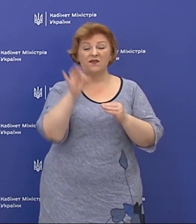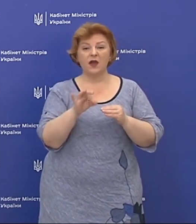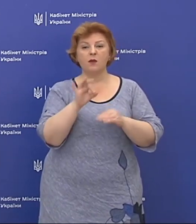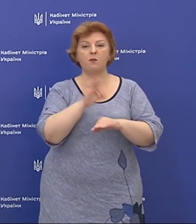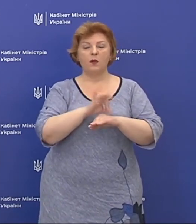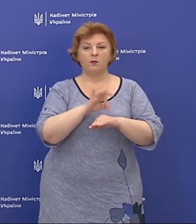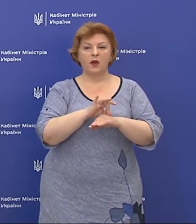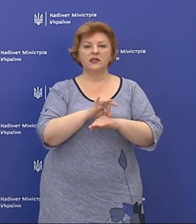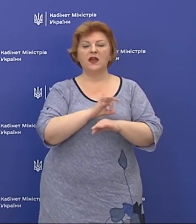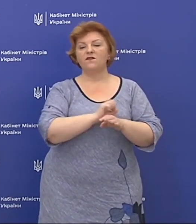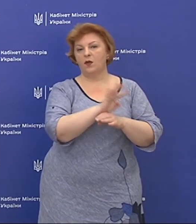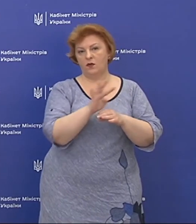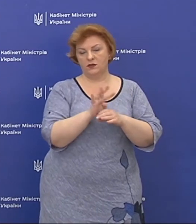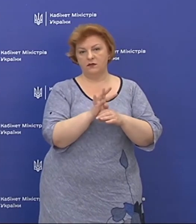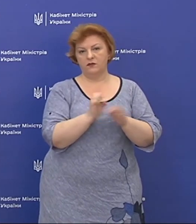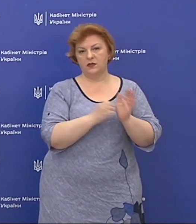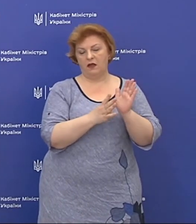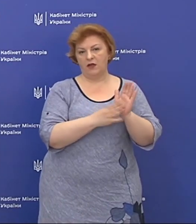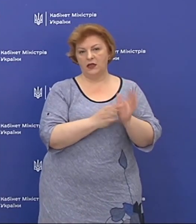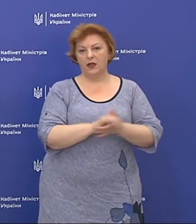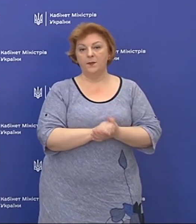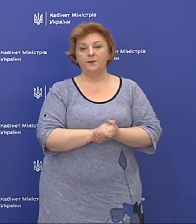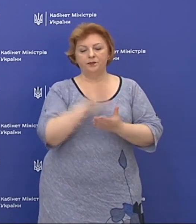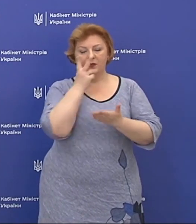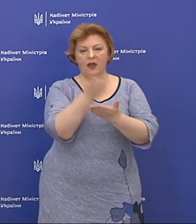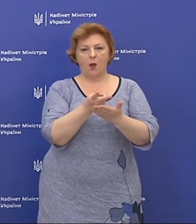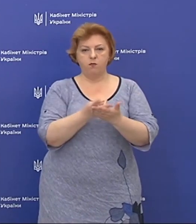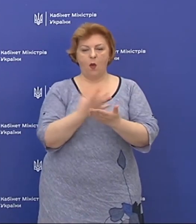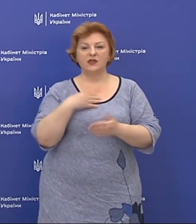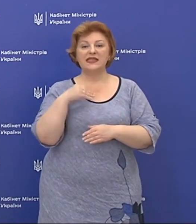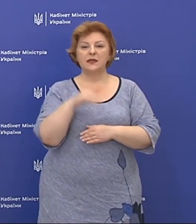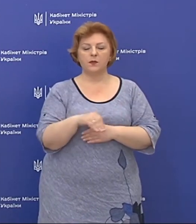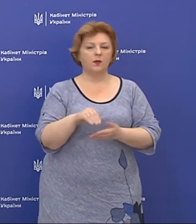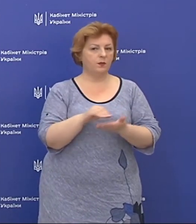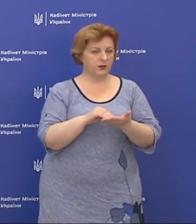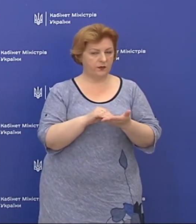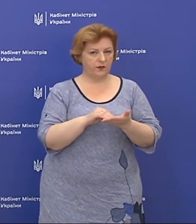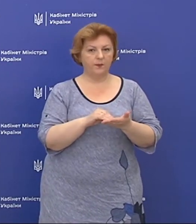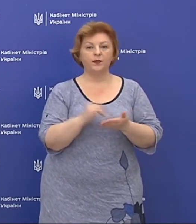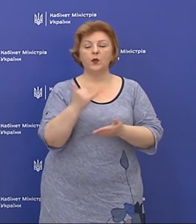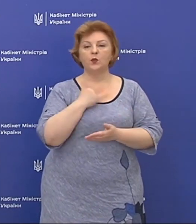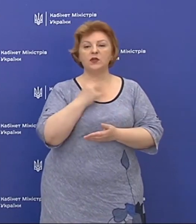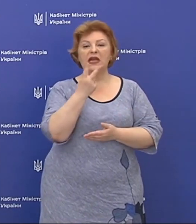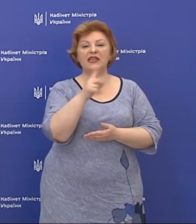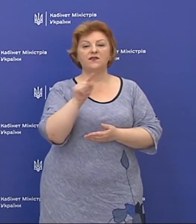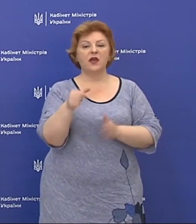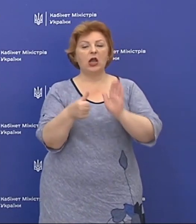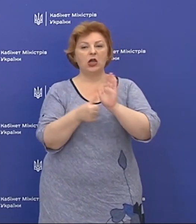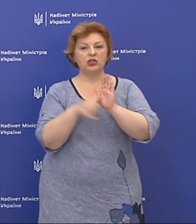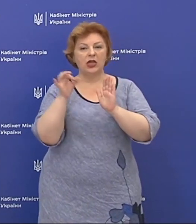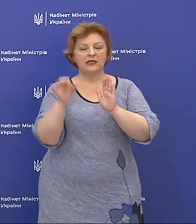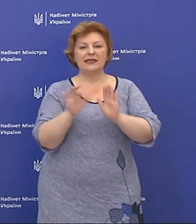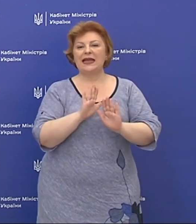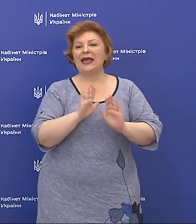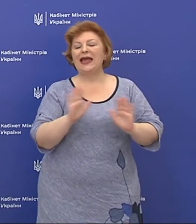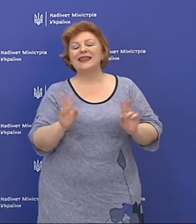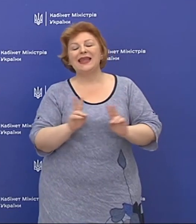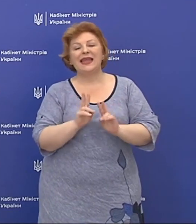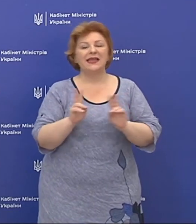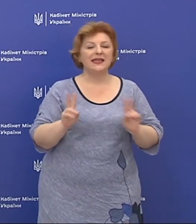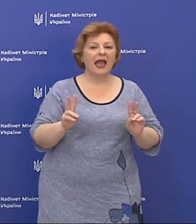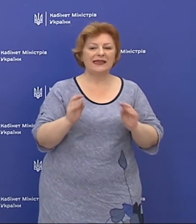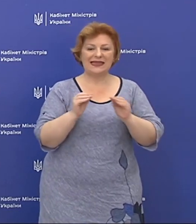хворих на COVID-19? Показник летальності, ще раз кажу, в нас 2,6%. Ніяких